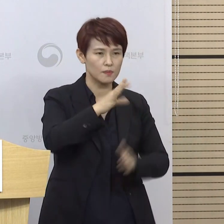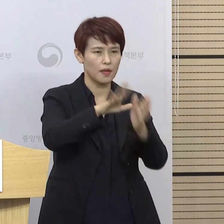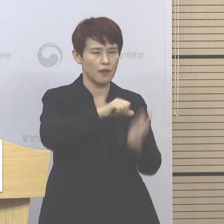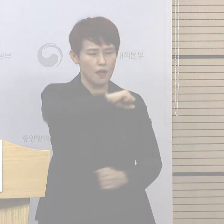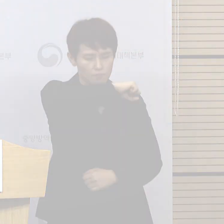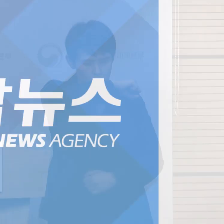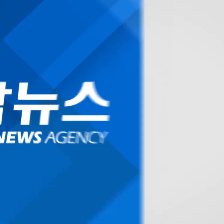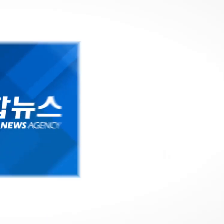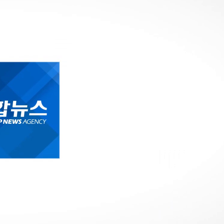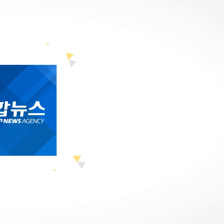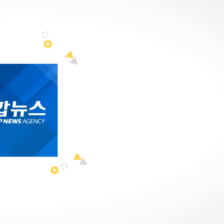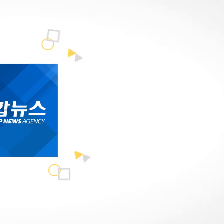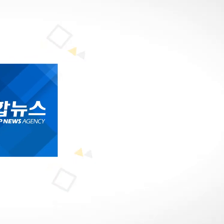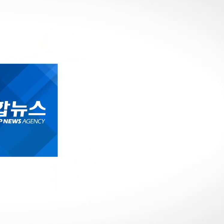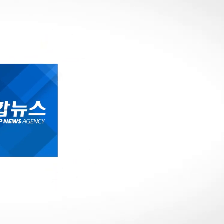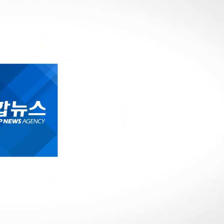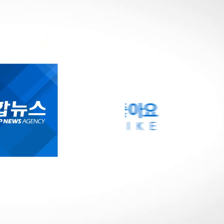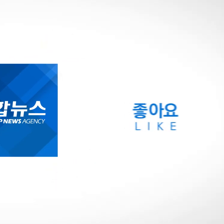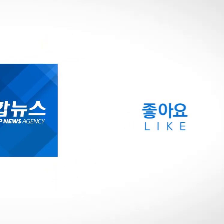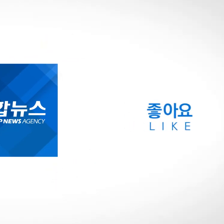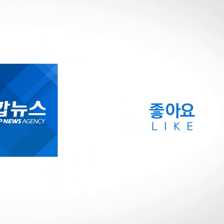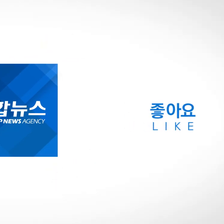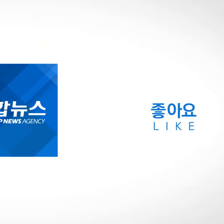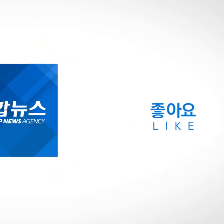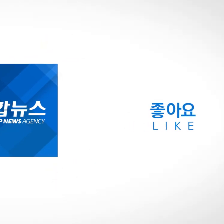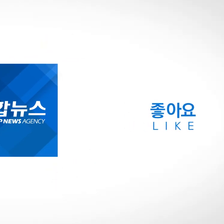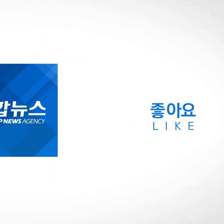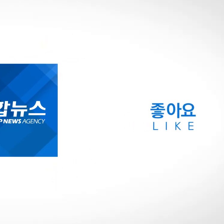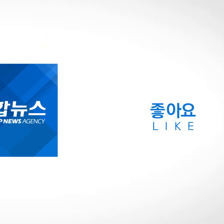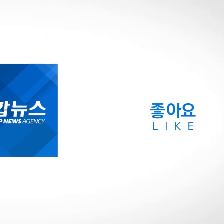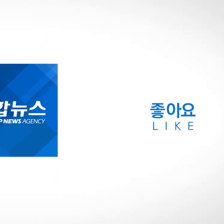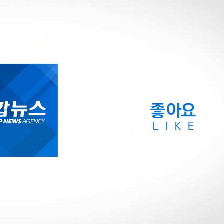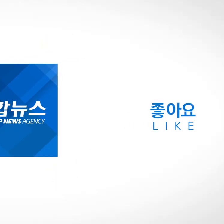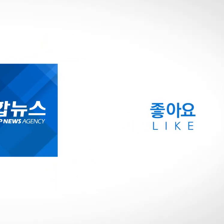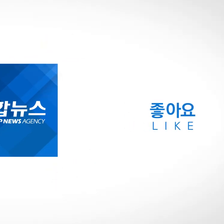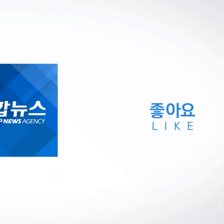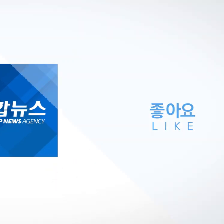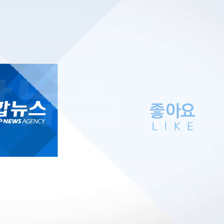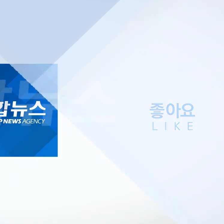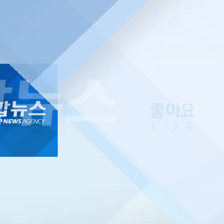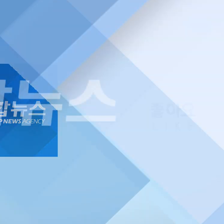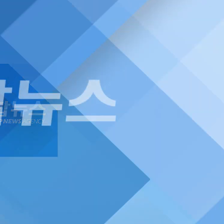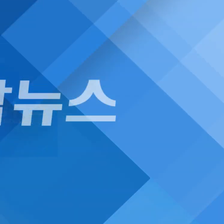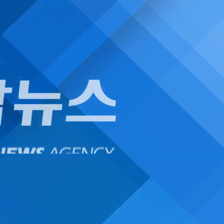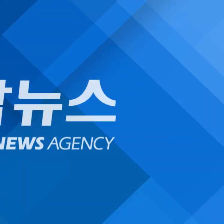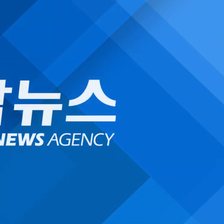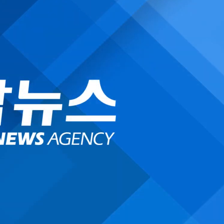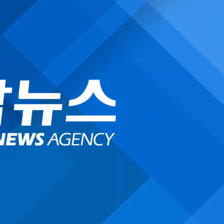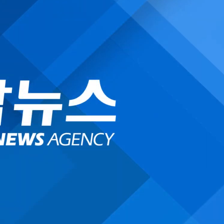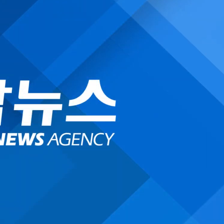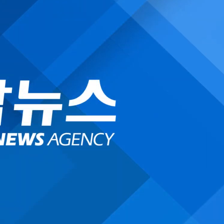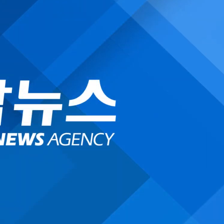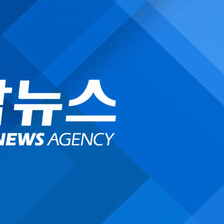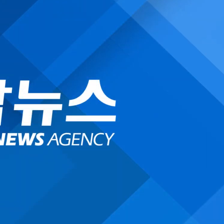개인위생을 철저히 조ullen서 도와주면 혈청 역학적 연구 성함 감사합니다.